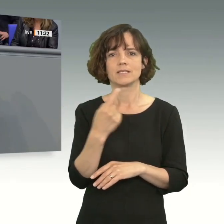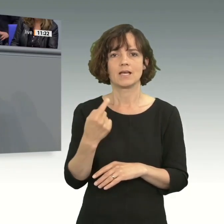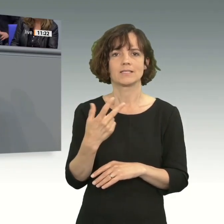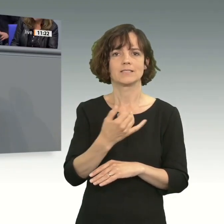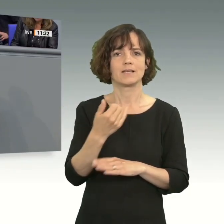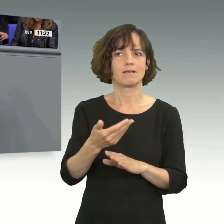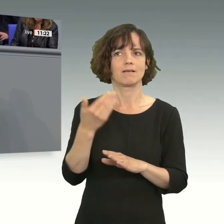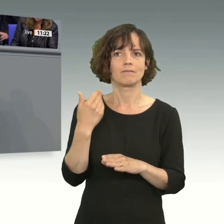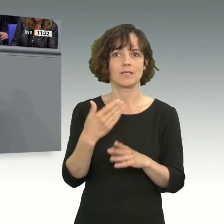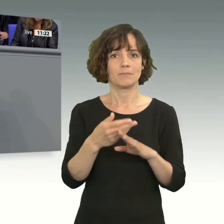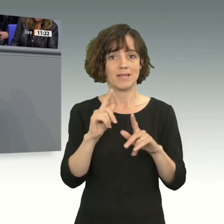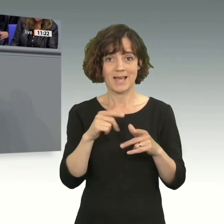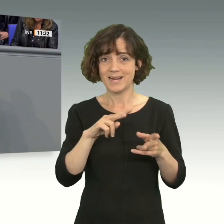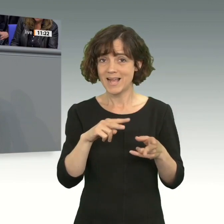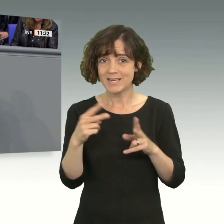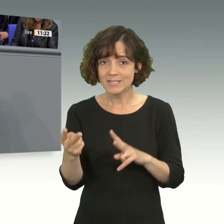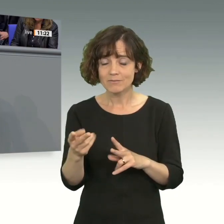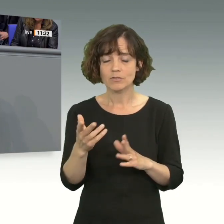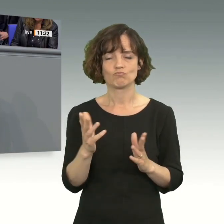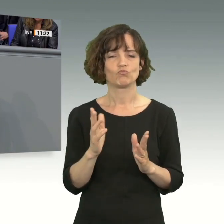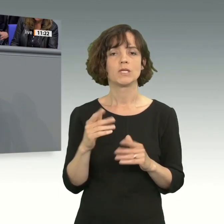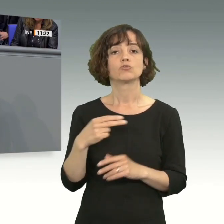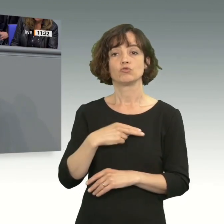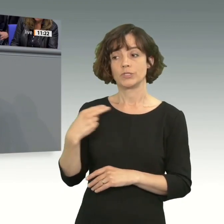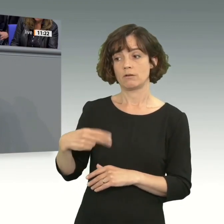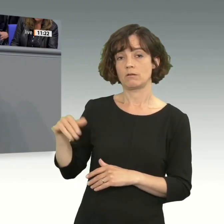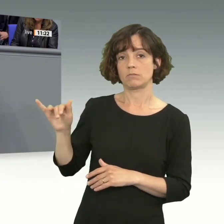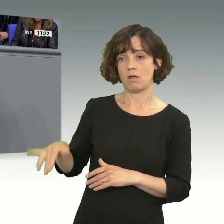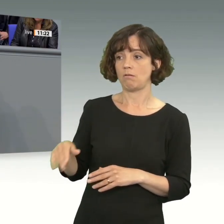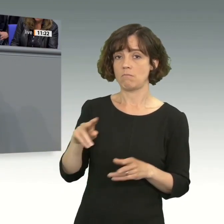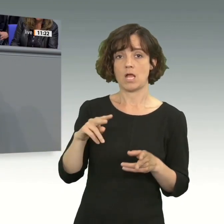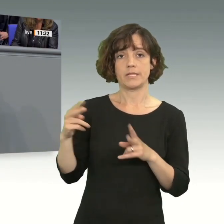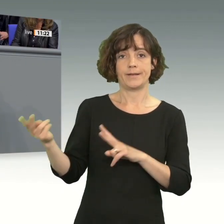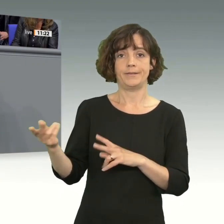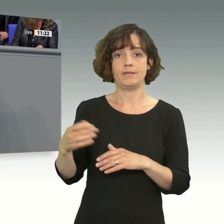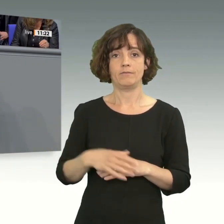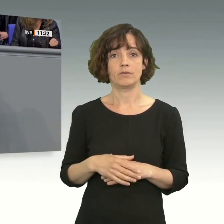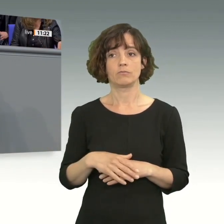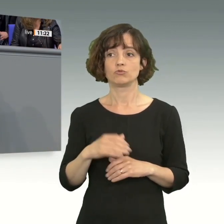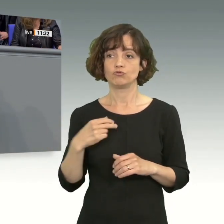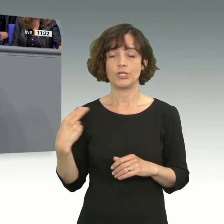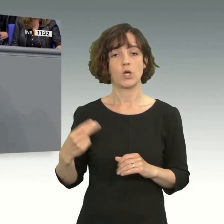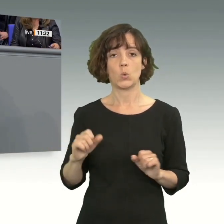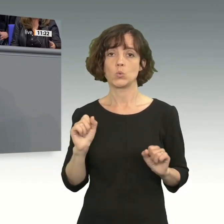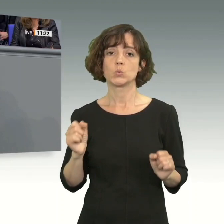Jahren, dass es sozusagen keine Alternative gibt für die potenziellen Handelspartner. China ist da als Alternative und sehr, sehr aktiv.